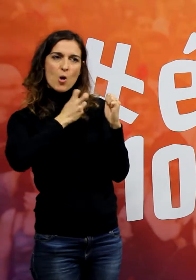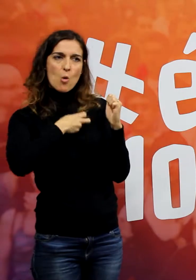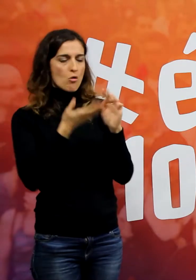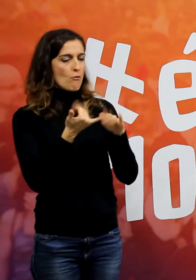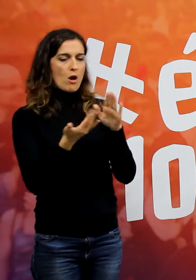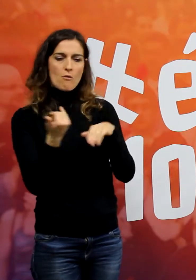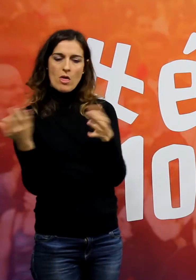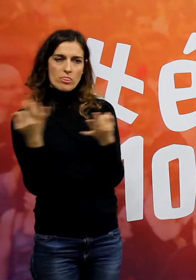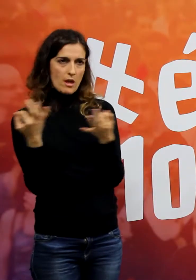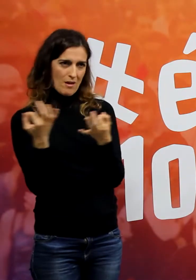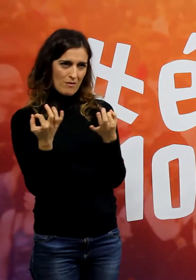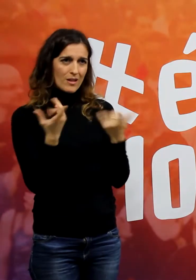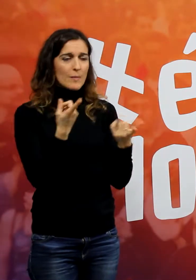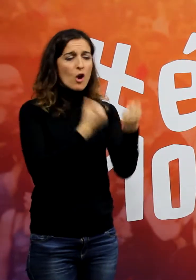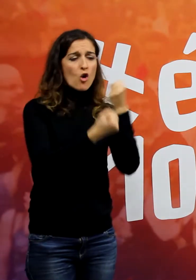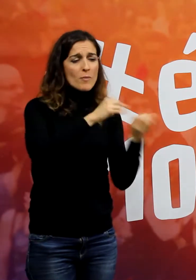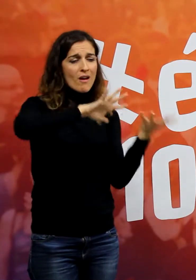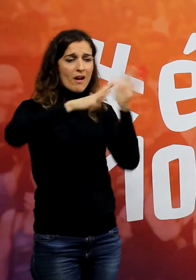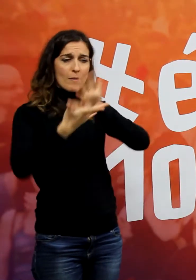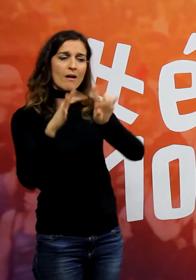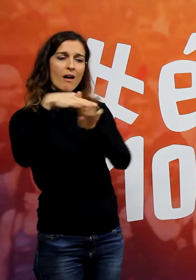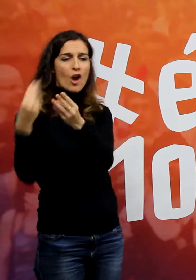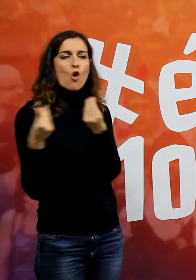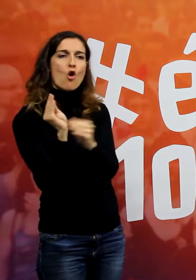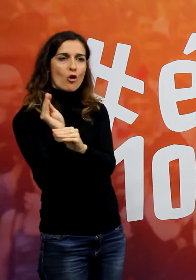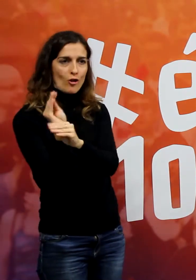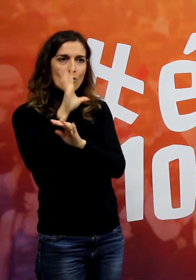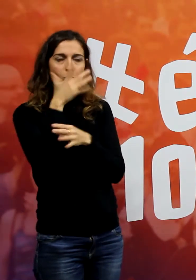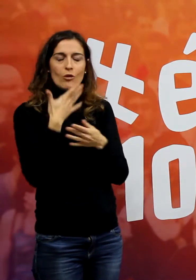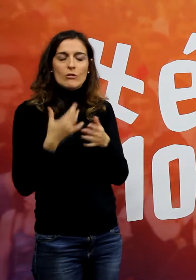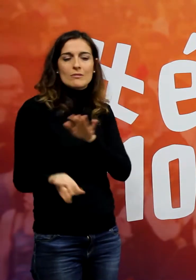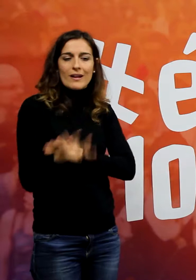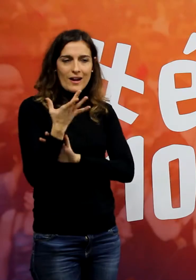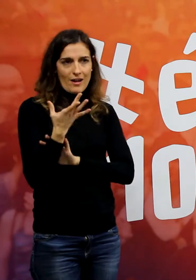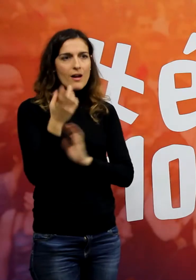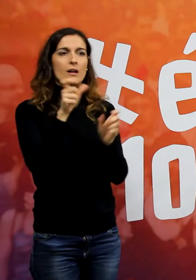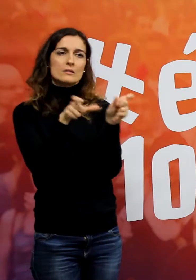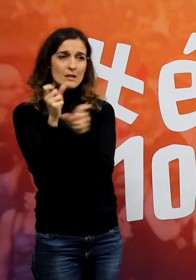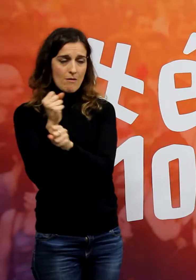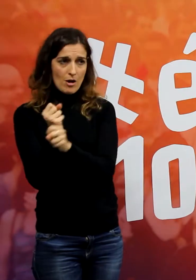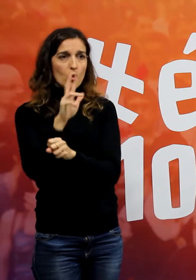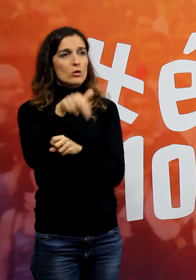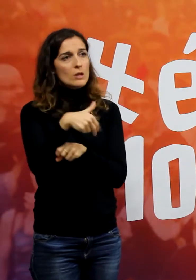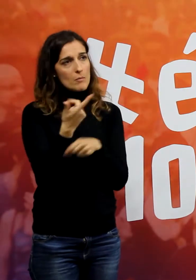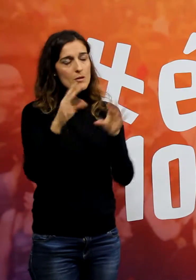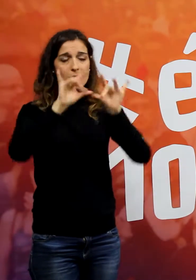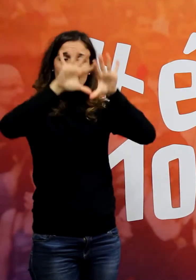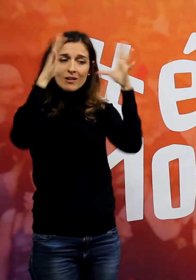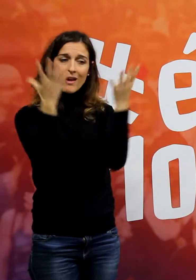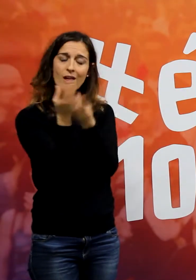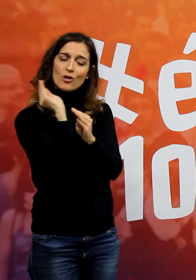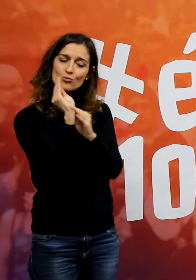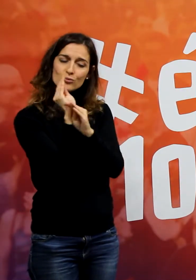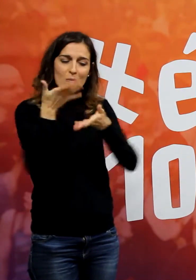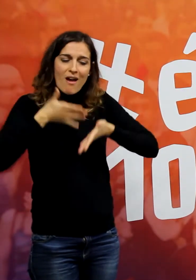fer una transició ecològica de l'economia, perquè genera ocupació i perquè, a més, preserva el planeta per als nostres fills. I això és una